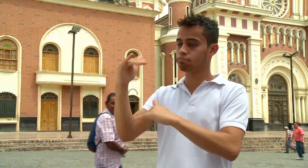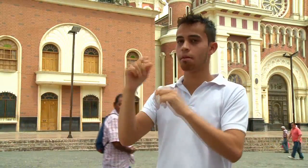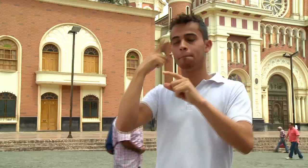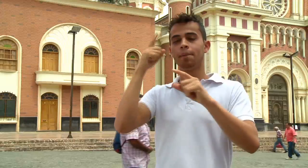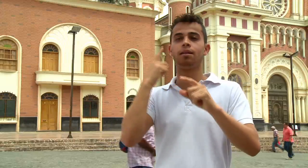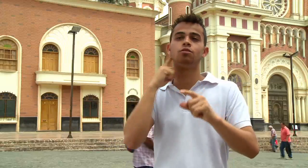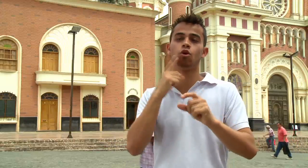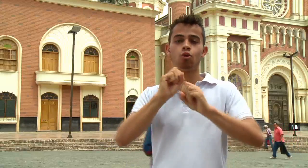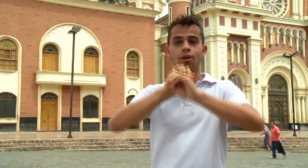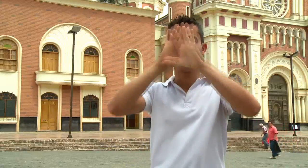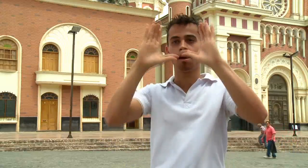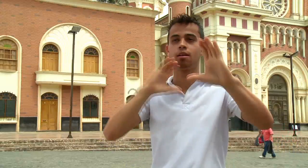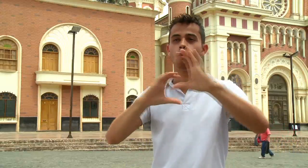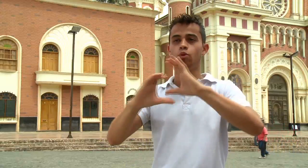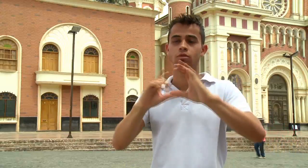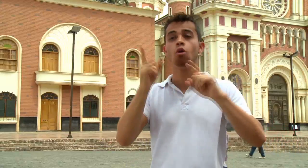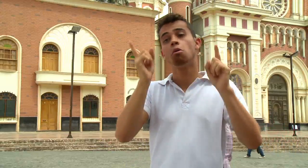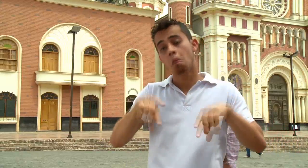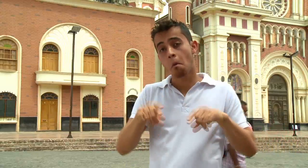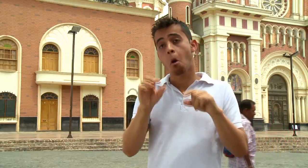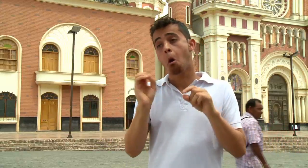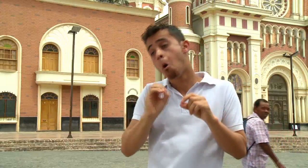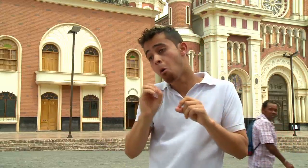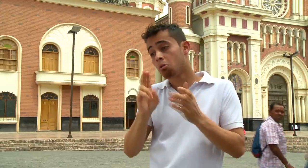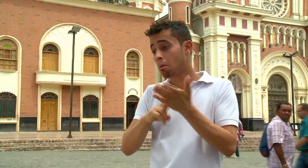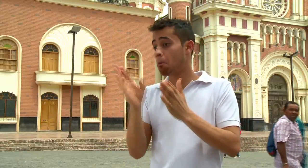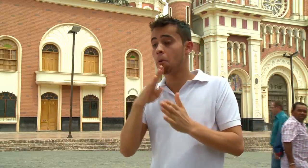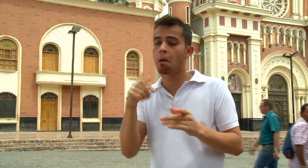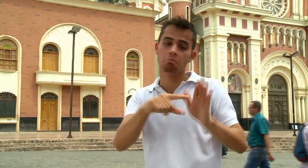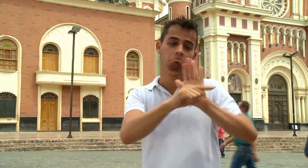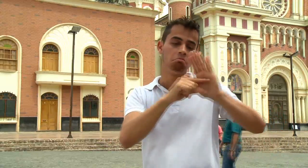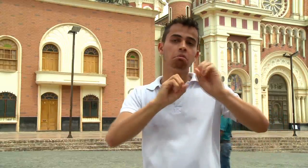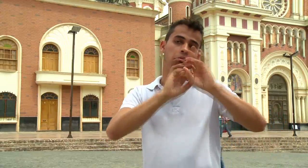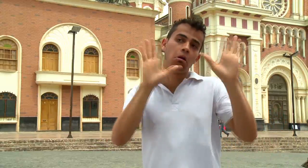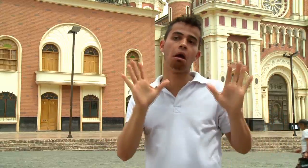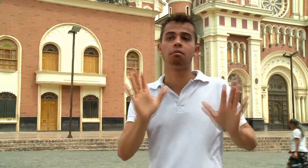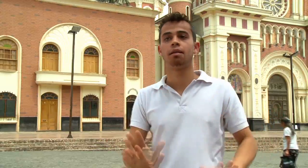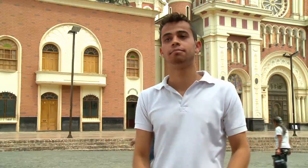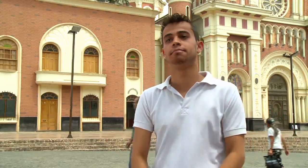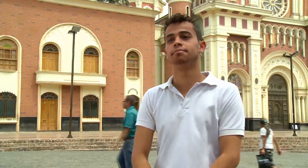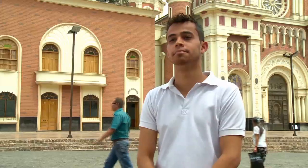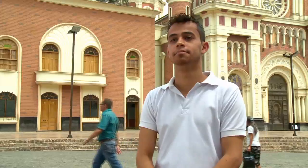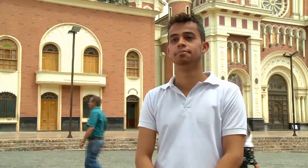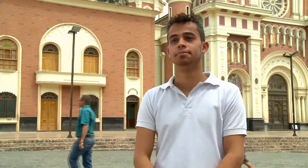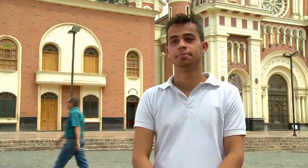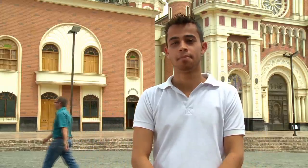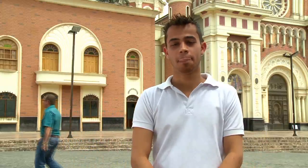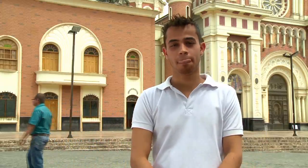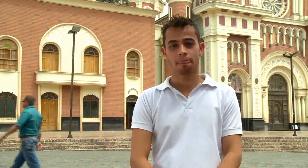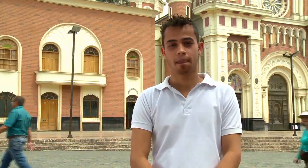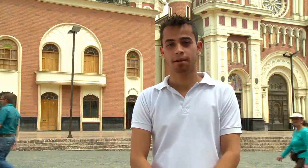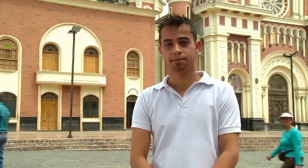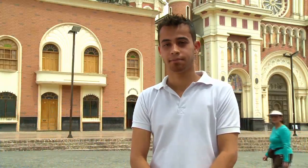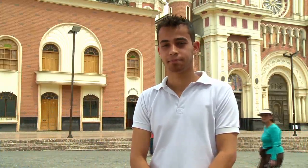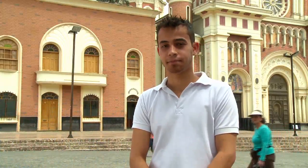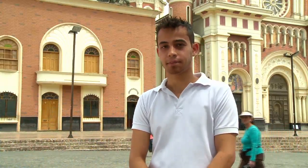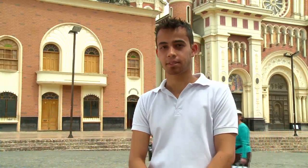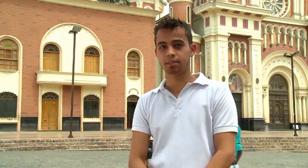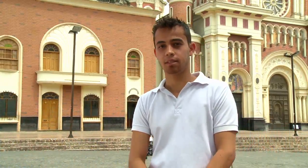importante que tengamos ahí el intérprete para que la comunidad sorda entienda claramente la información y el mensaje o a veces también el subtítulo nos ayuda.